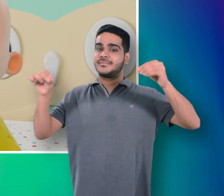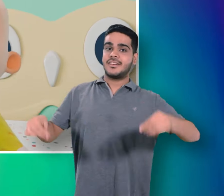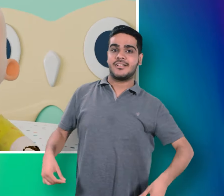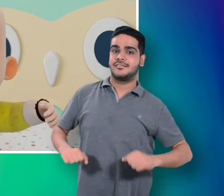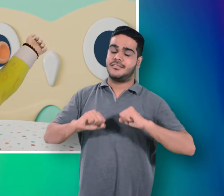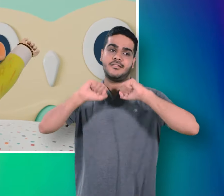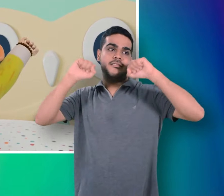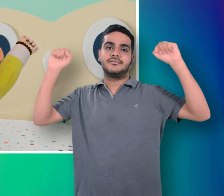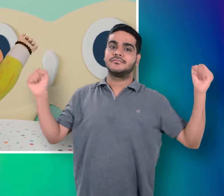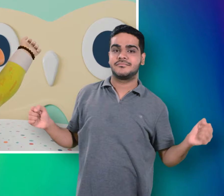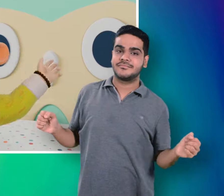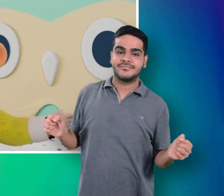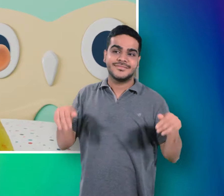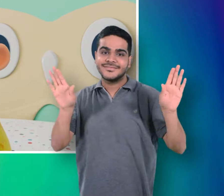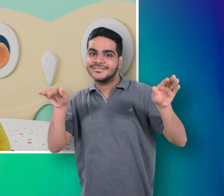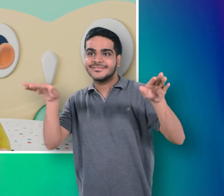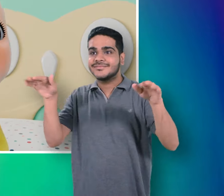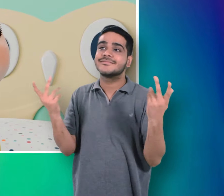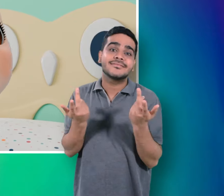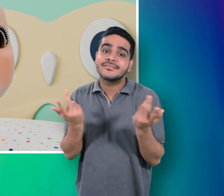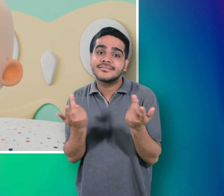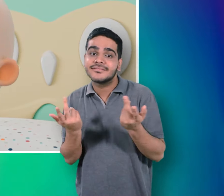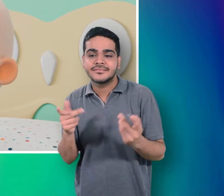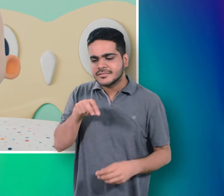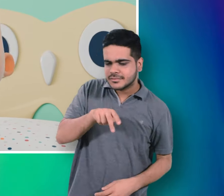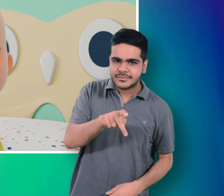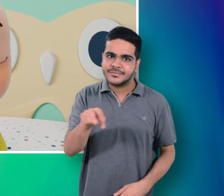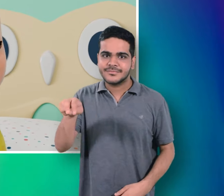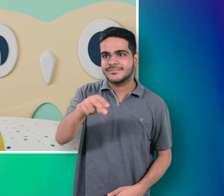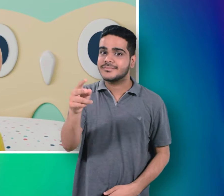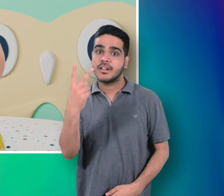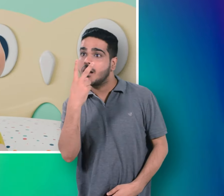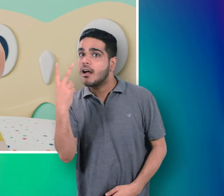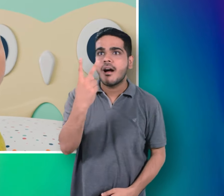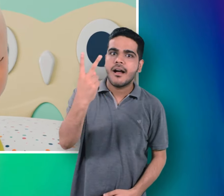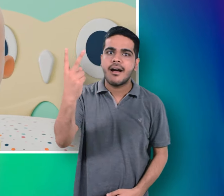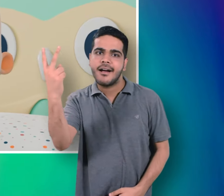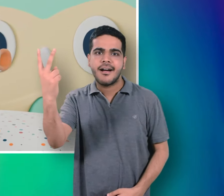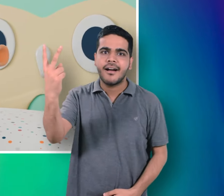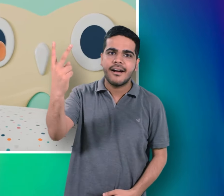हूँ मैं चिडिया कहा है देखता हूँ मैं